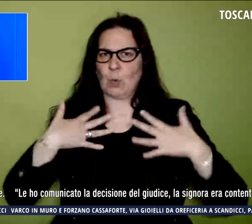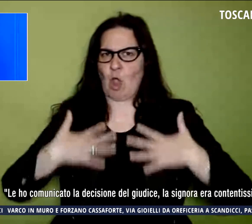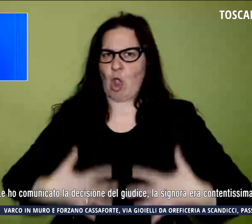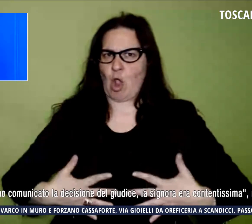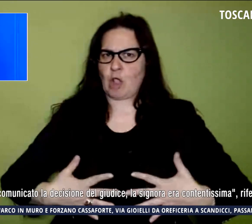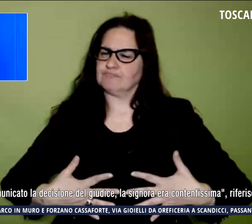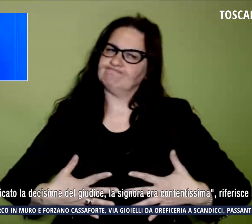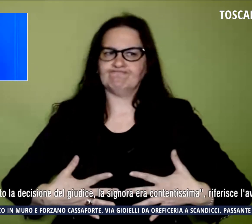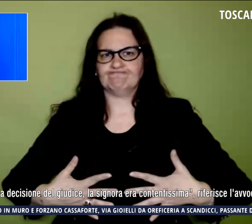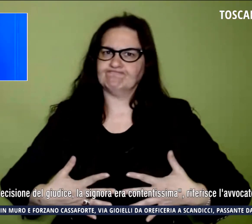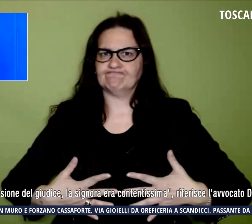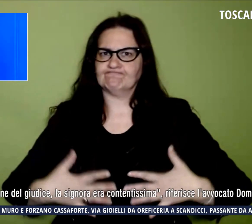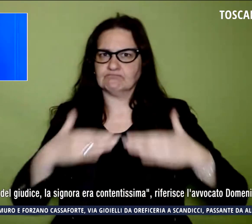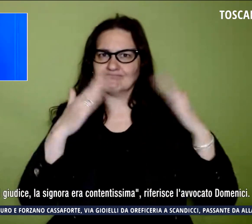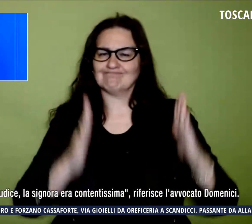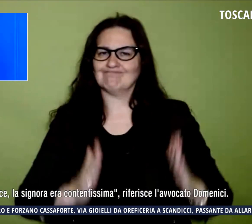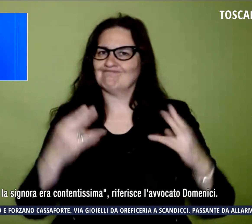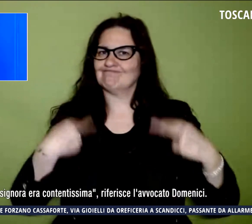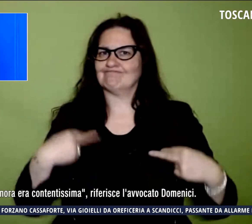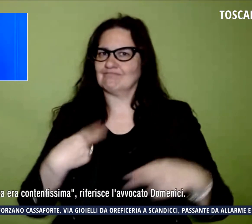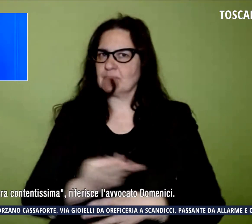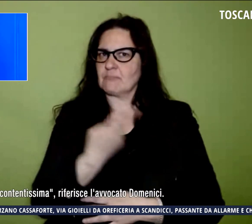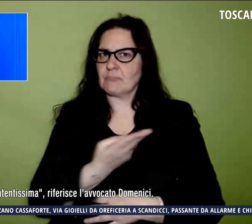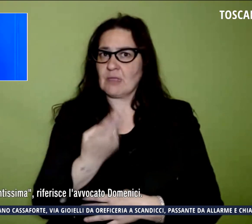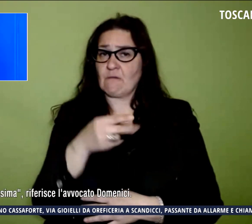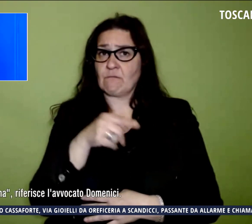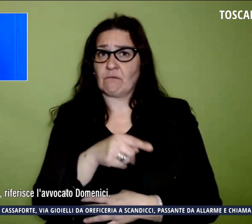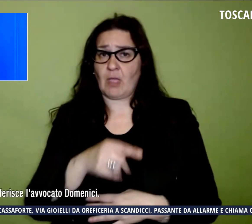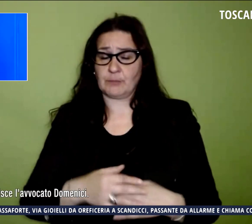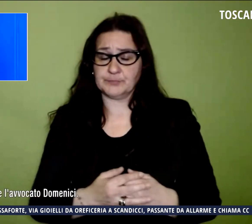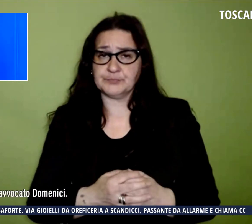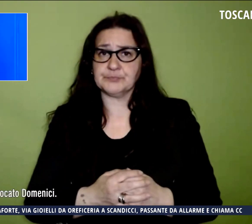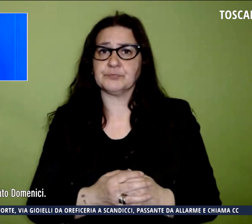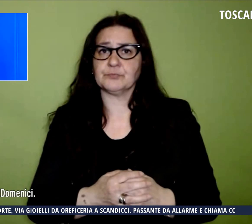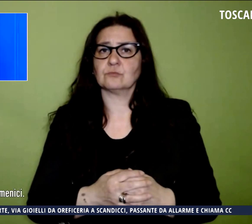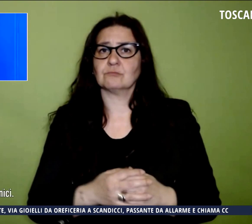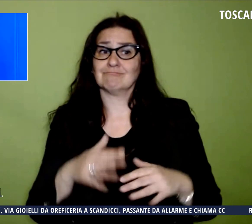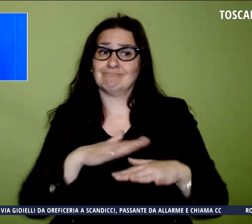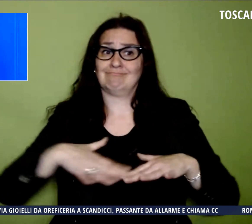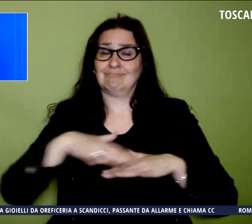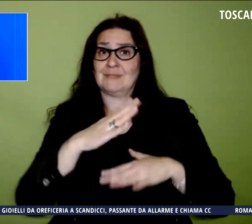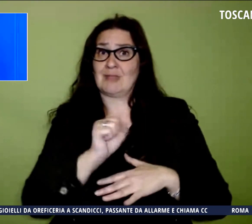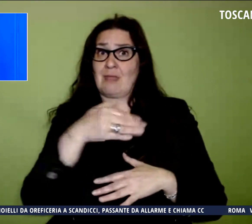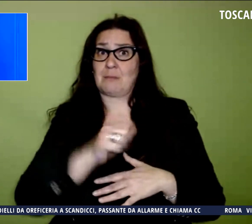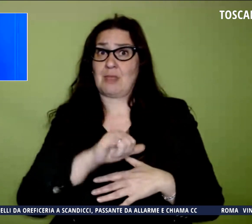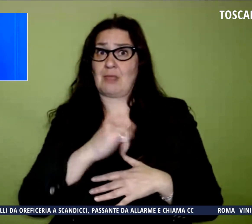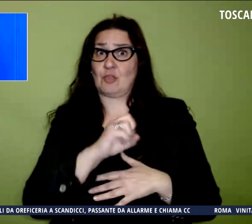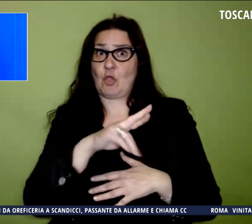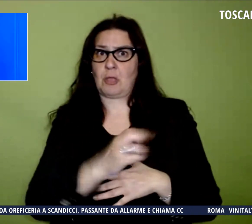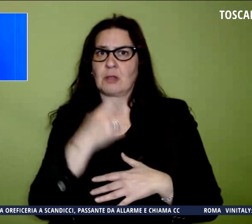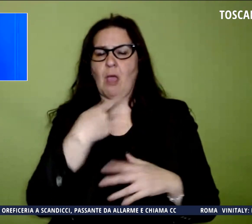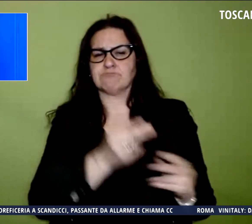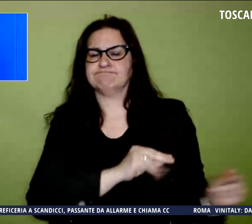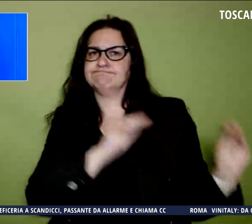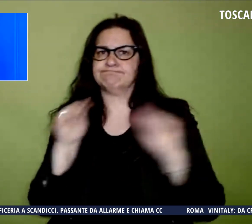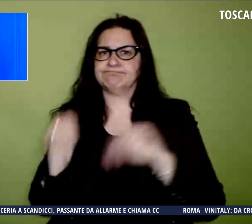incompatibili con la permanenza nella sua casa di Camaiore. Così Dora era stata portata nella